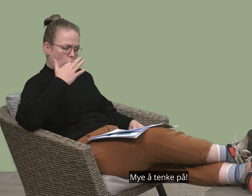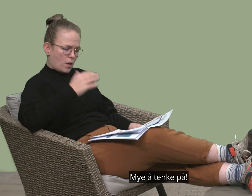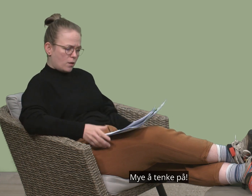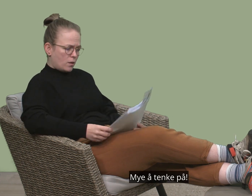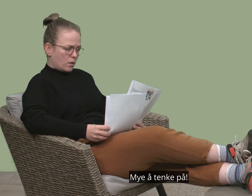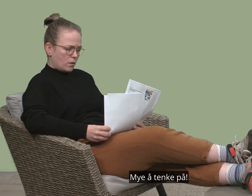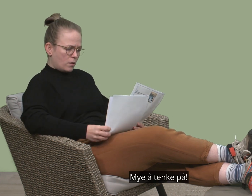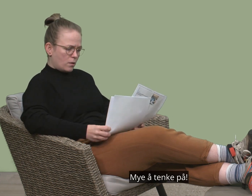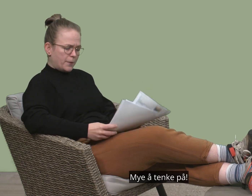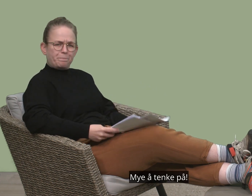Mye å tenke på.